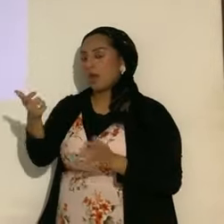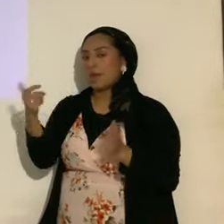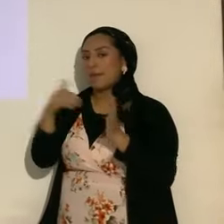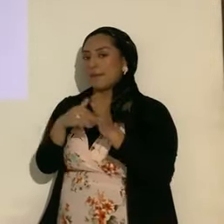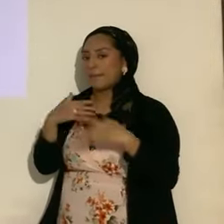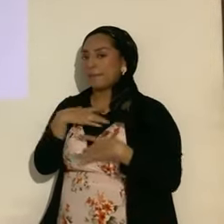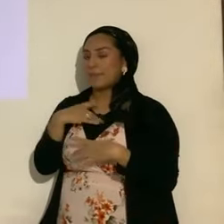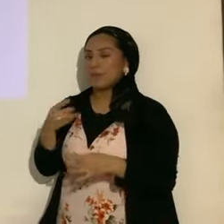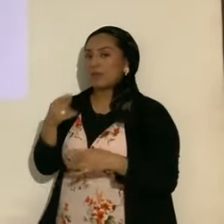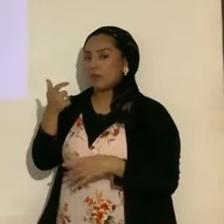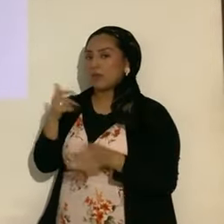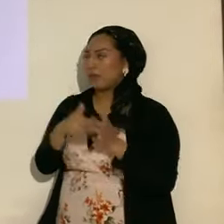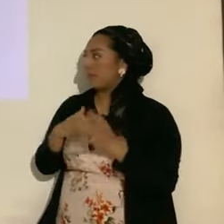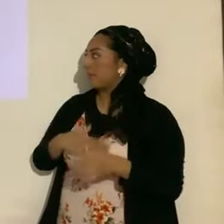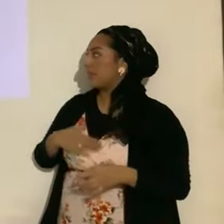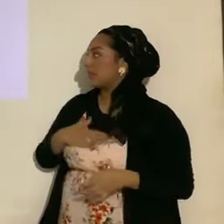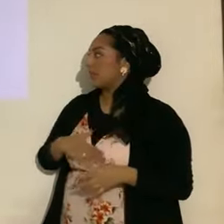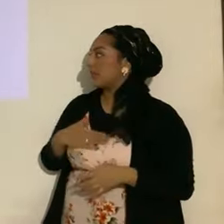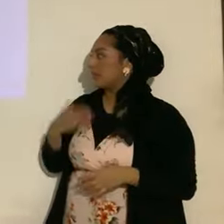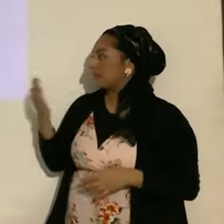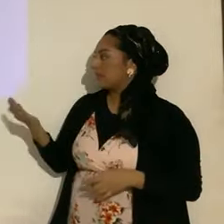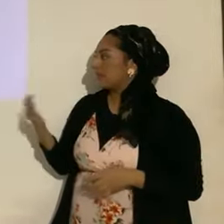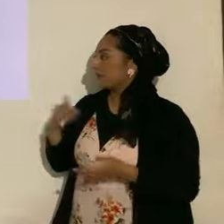interesante, ahí va una vez más,